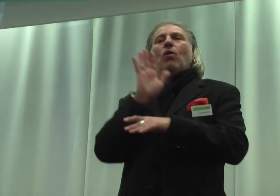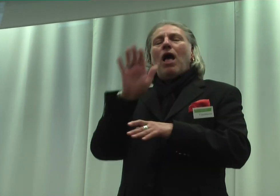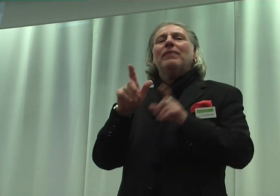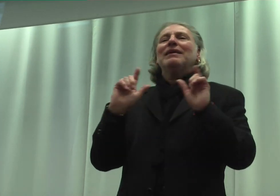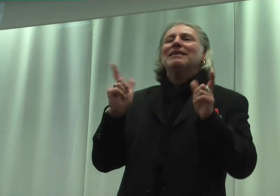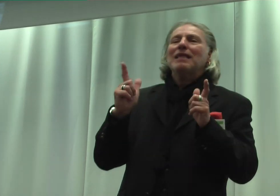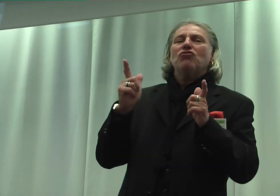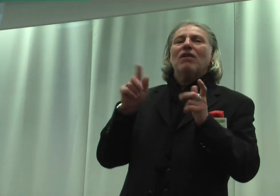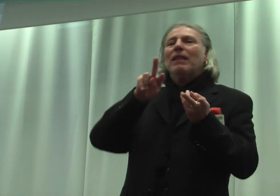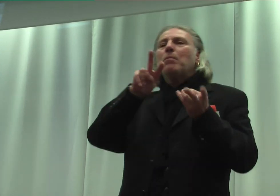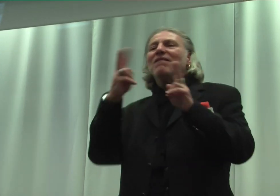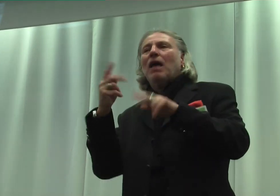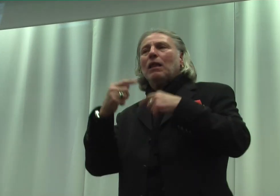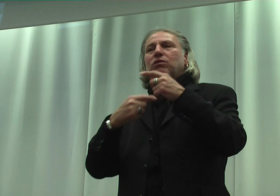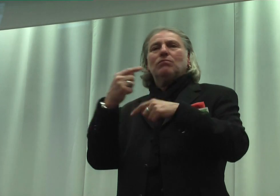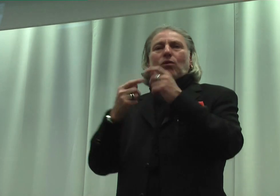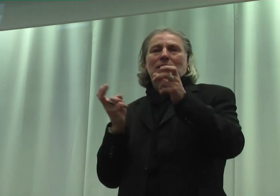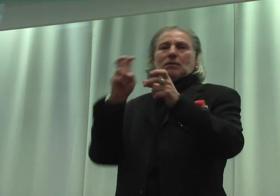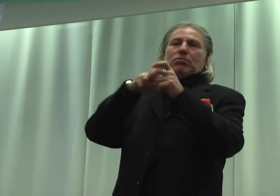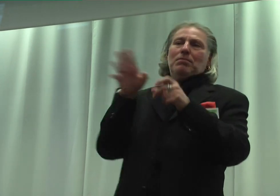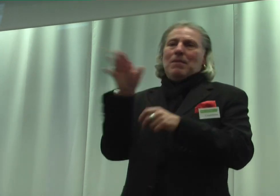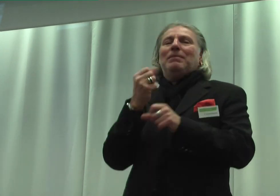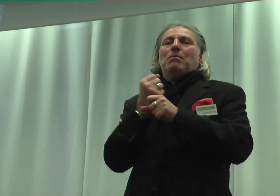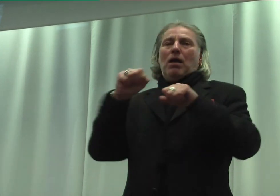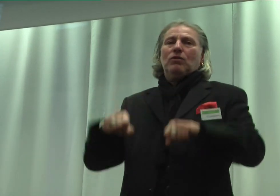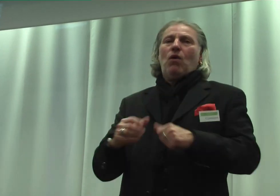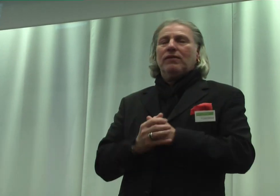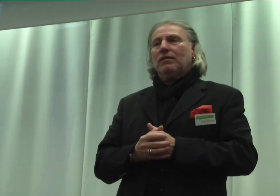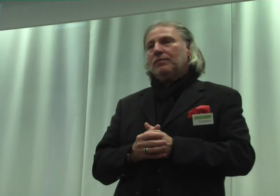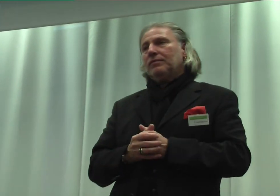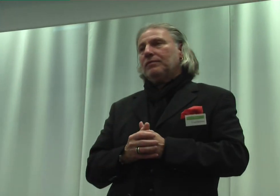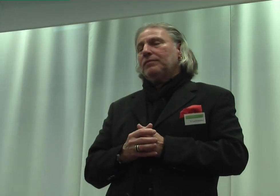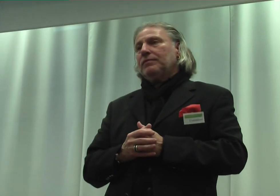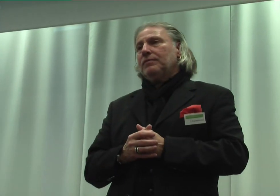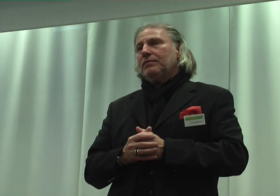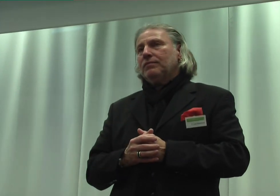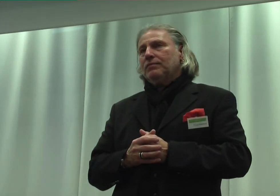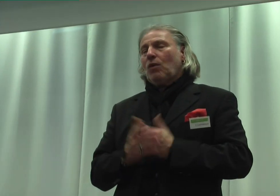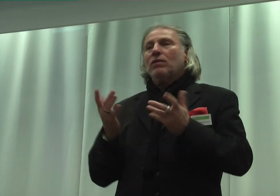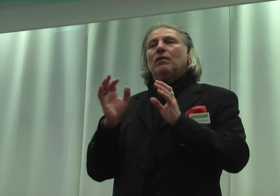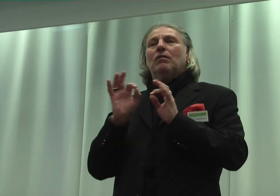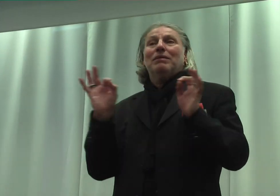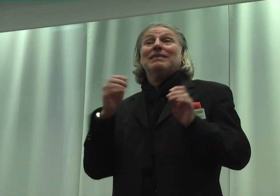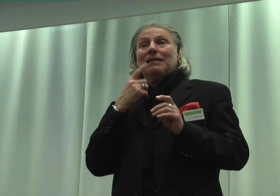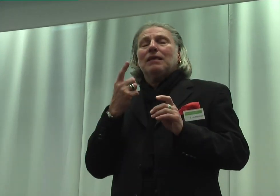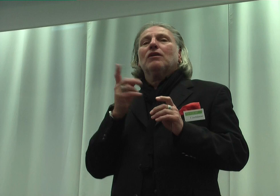Wankungsprozess beteiligt sind. Wir müssen sagen, erst noch beteiligt werden.